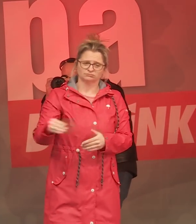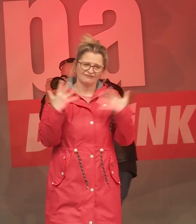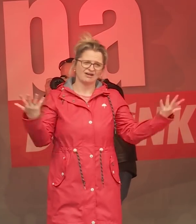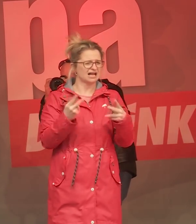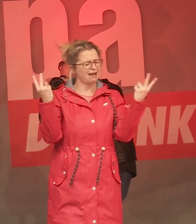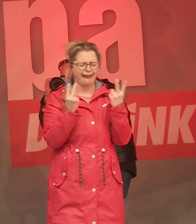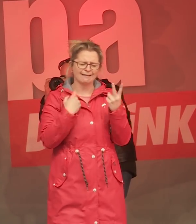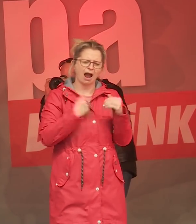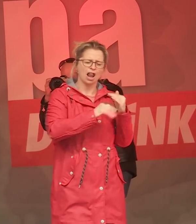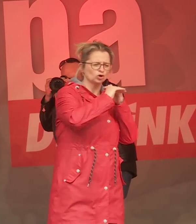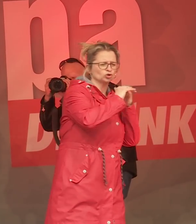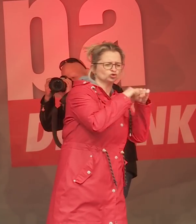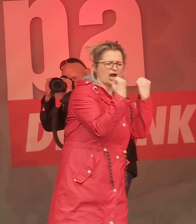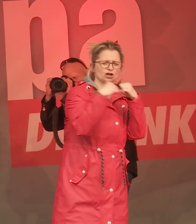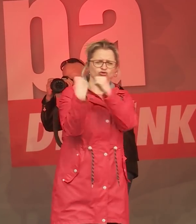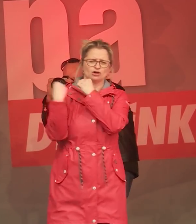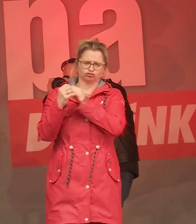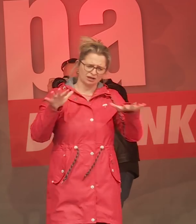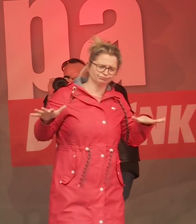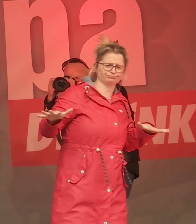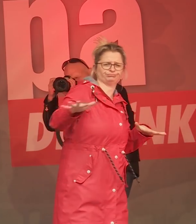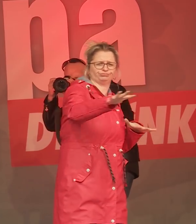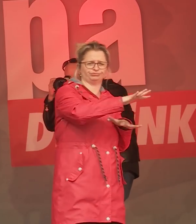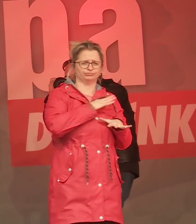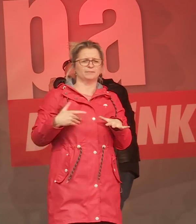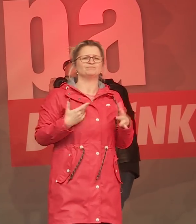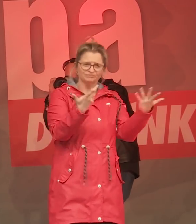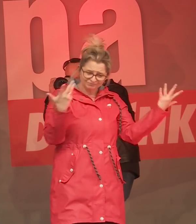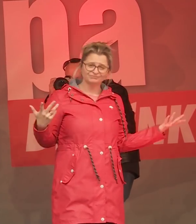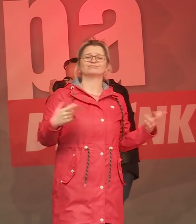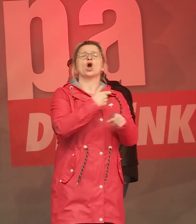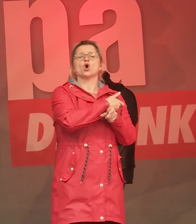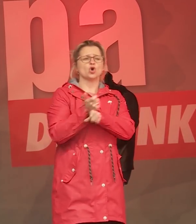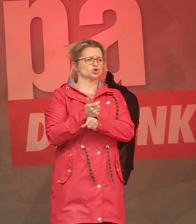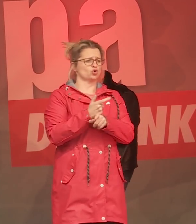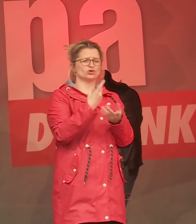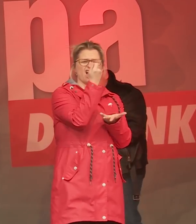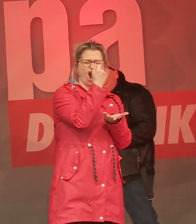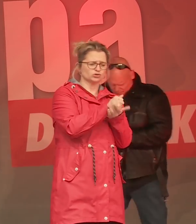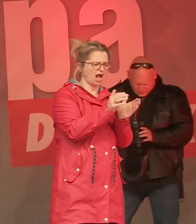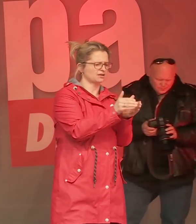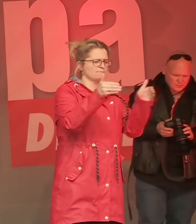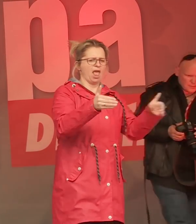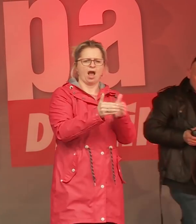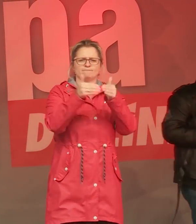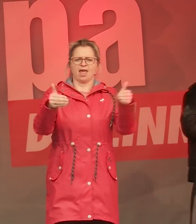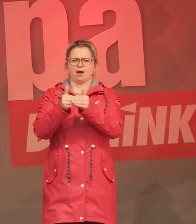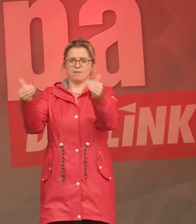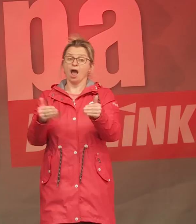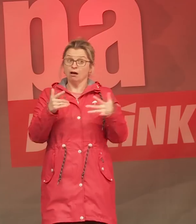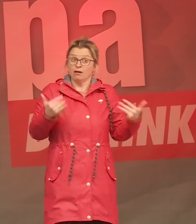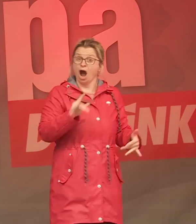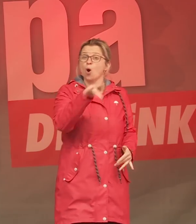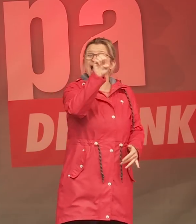nationalstaatlichen Ebene immer weiter die Rüstungshaushalte erhöht werden, ist es auch so, dass zeitgleich auf